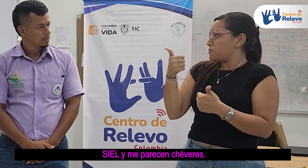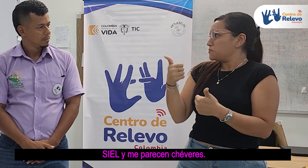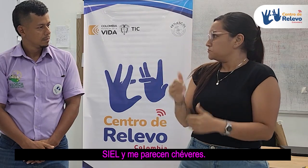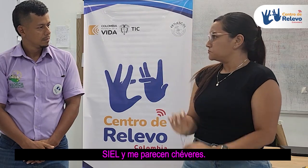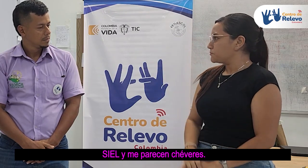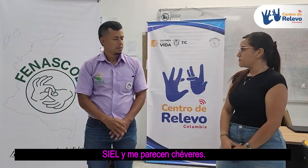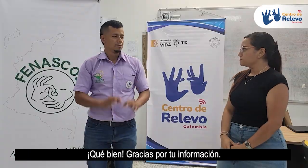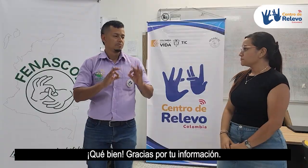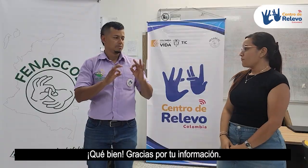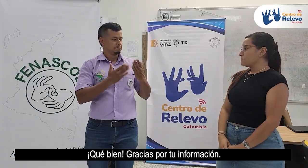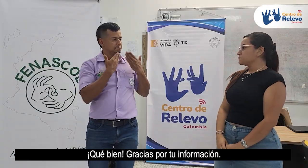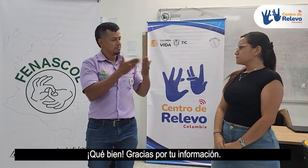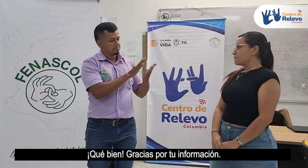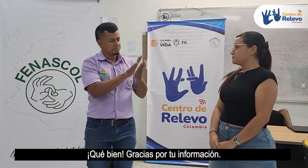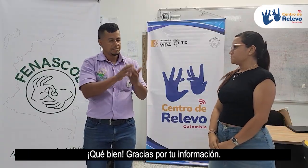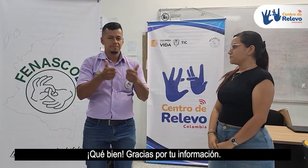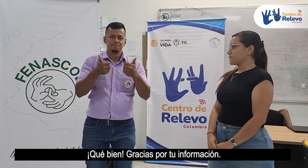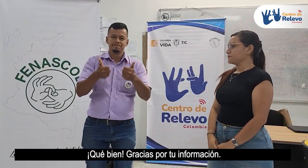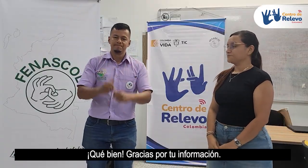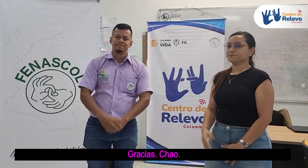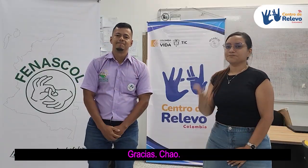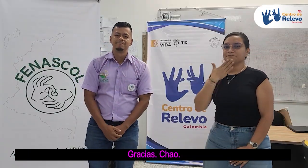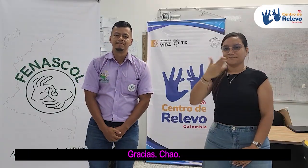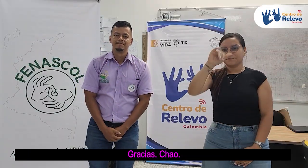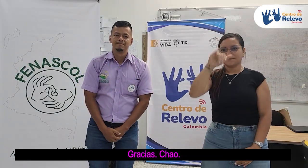parecen chéveres. Qué bien, gracias por tu información. Gracias, chao.